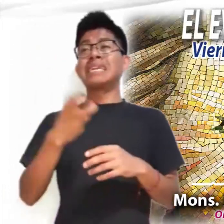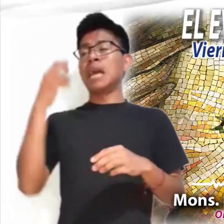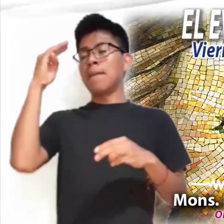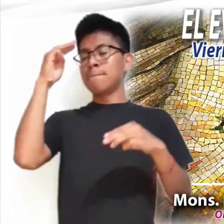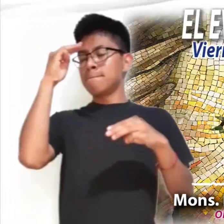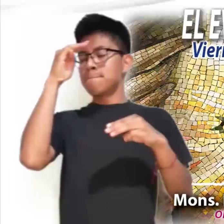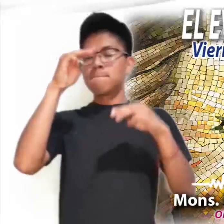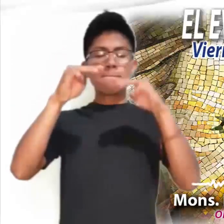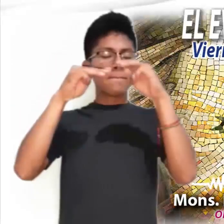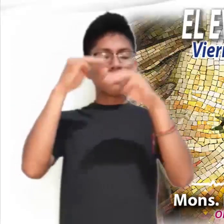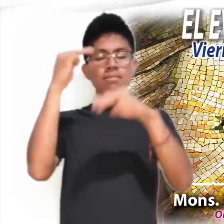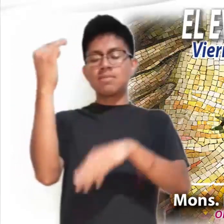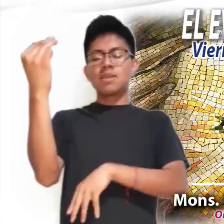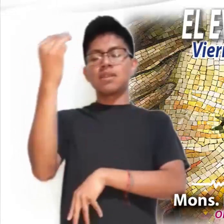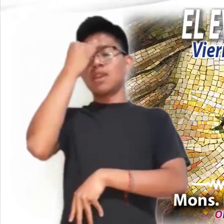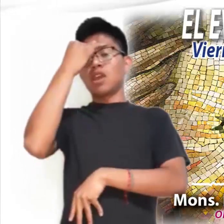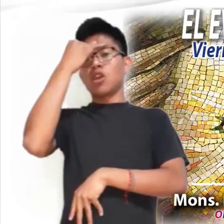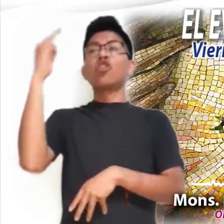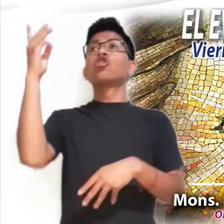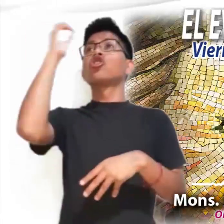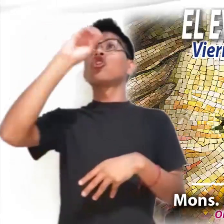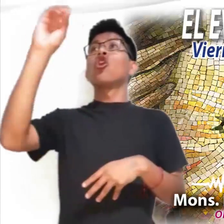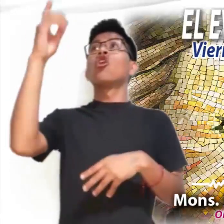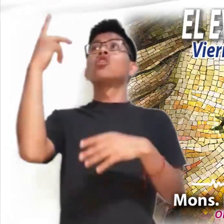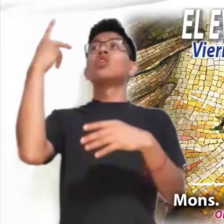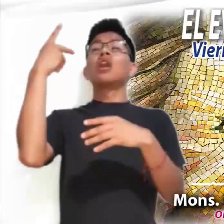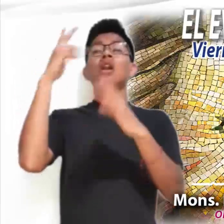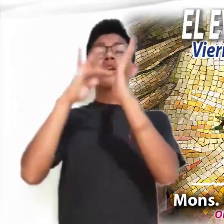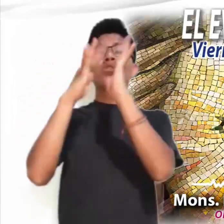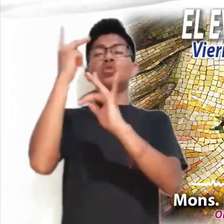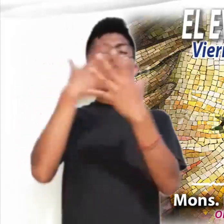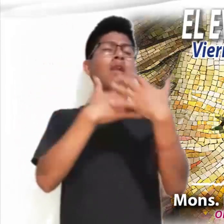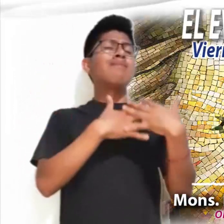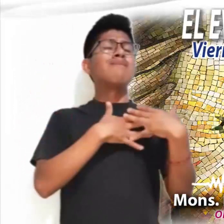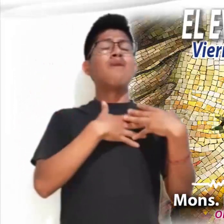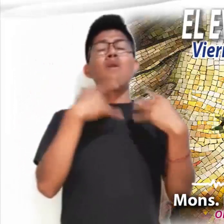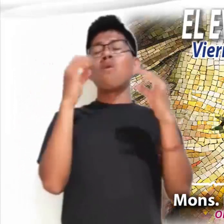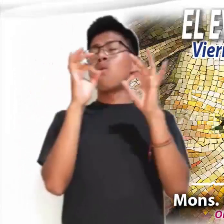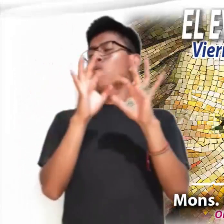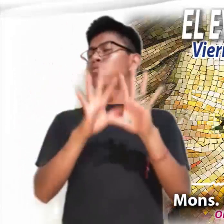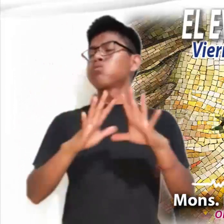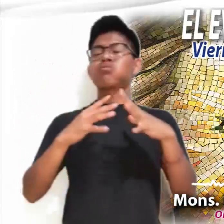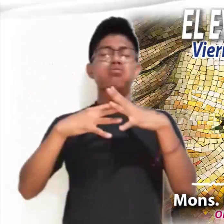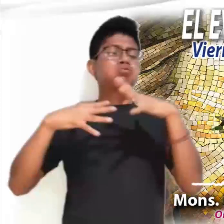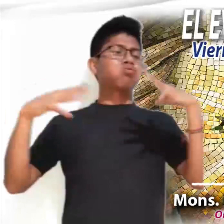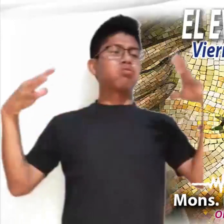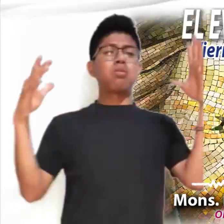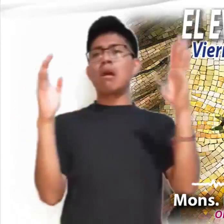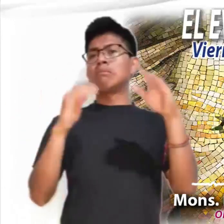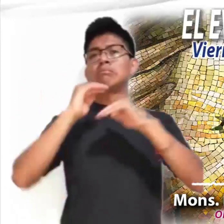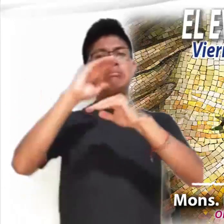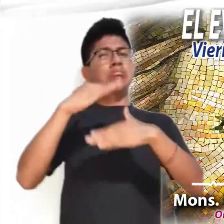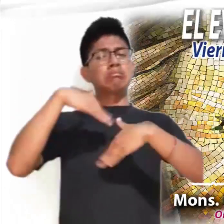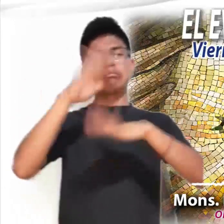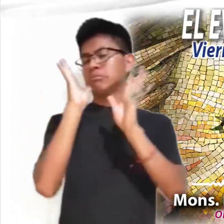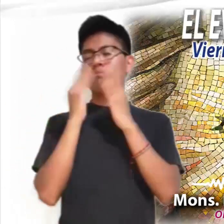amor incondicional de Jesús por nosotros. Nos ama en todo momento, en todo lugar y muy a pesar de